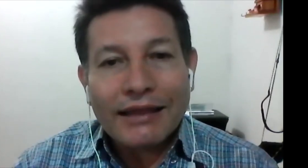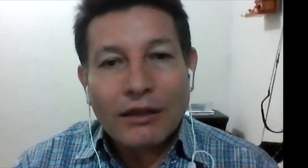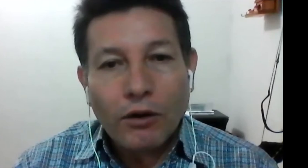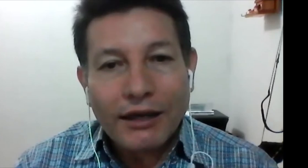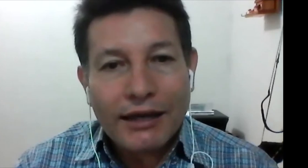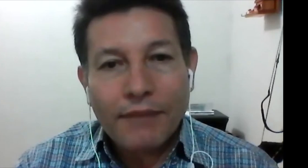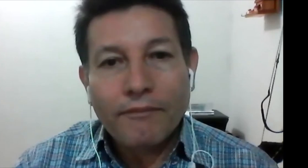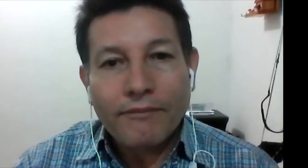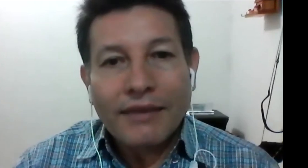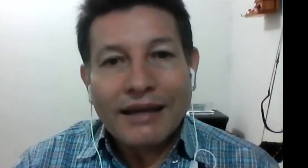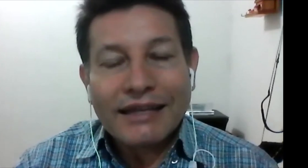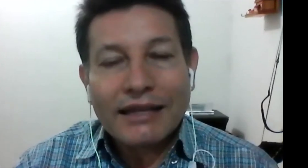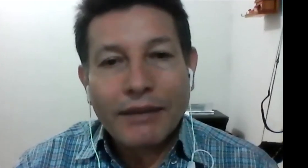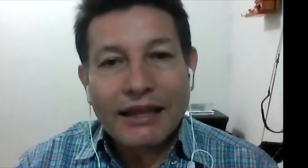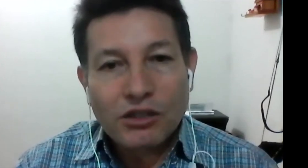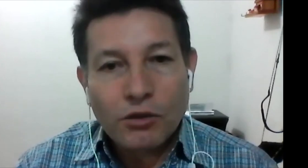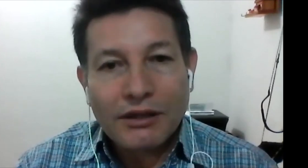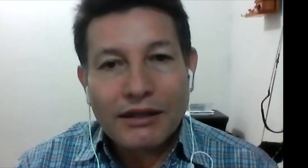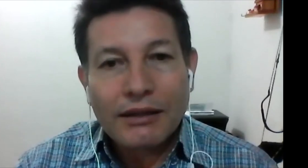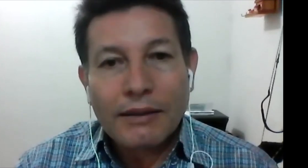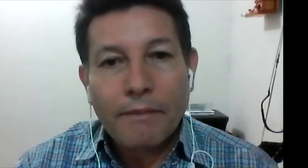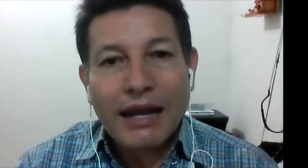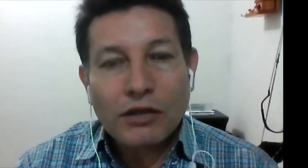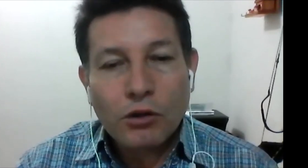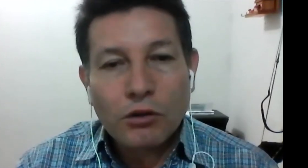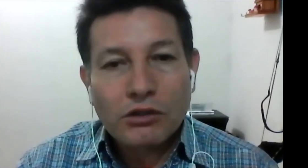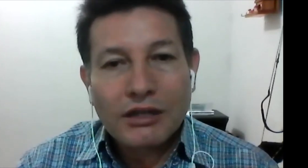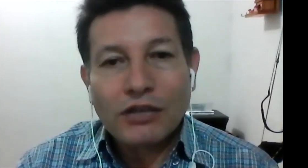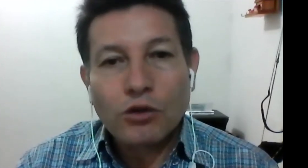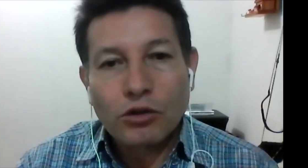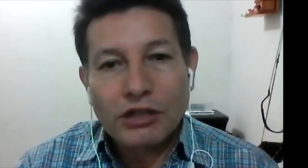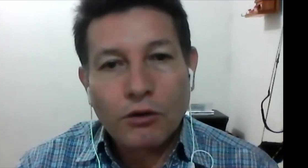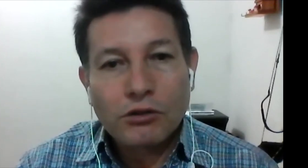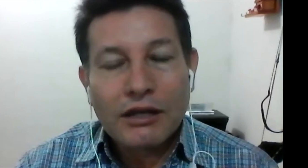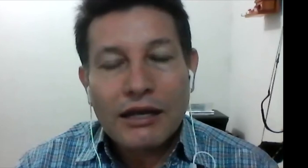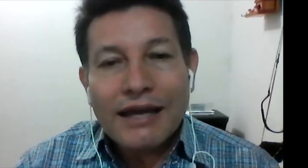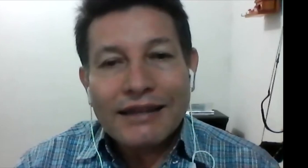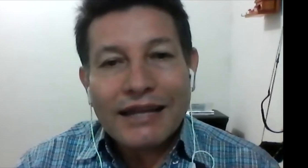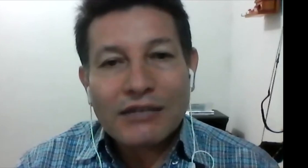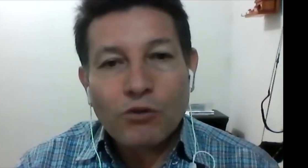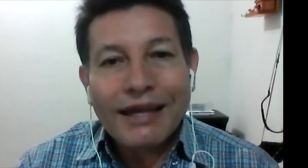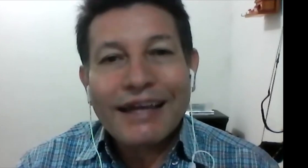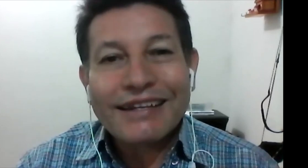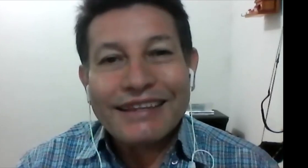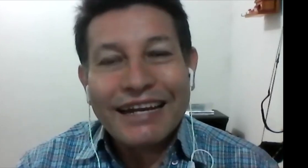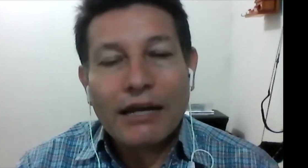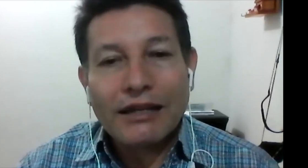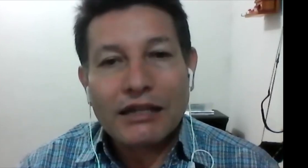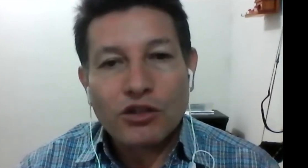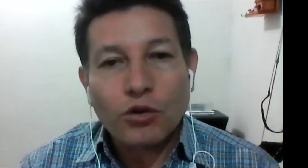Tecnología de Interpretación para Sordos y Sordociegos de la Escuela de Rehabilitación